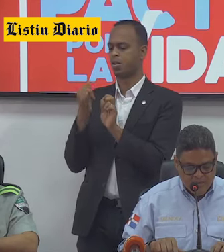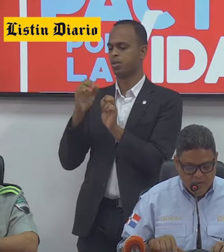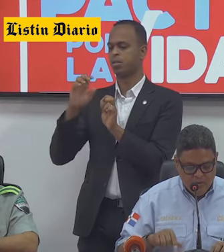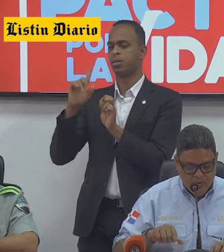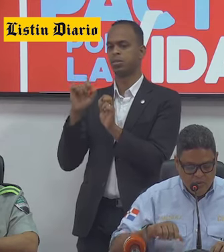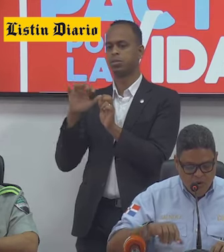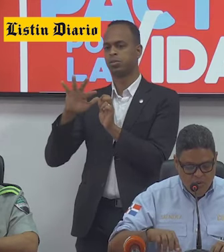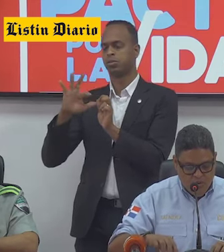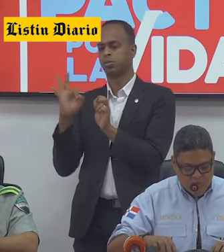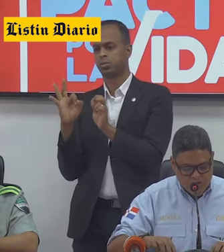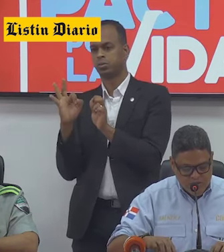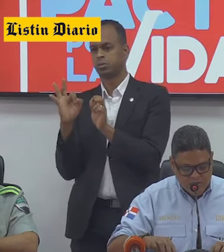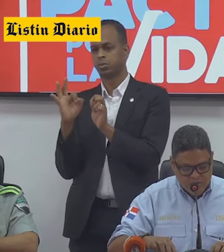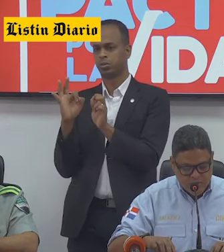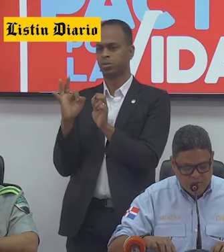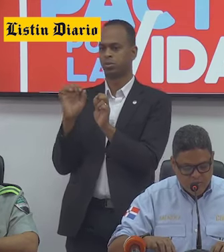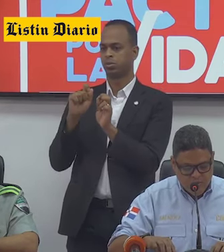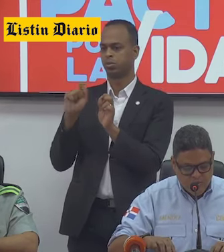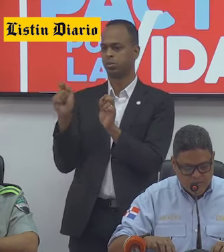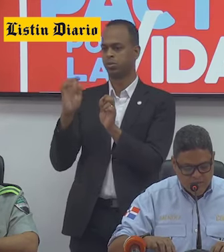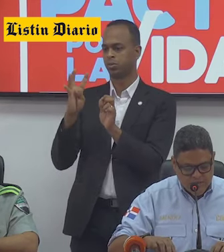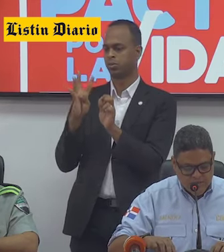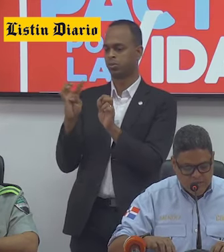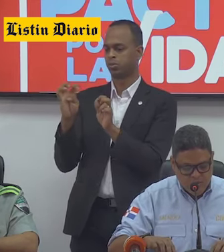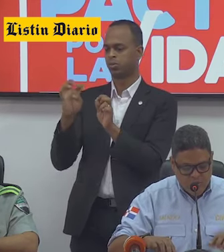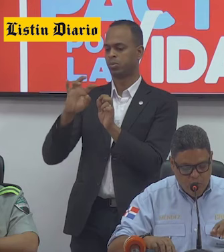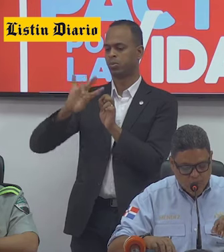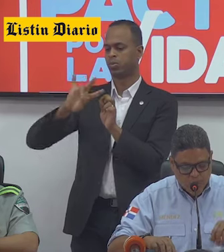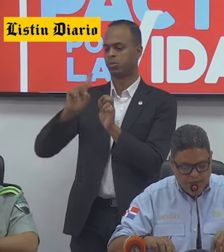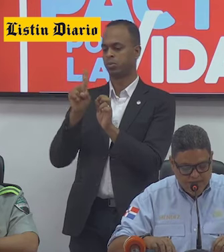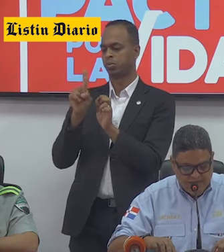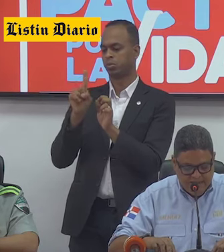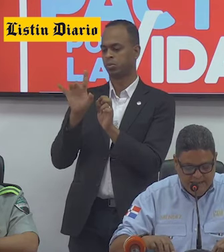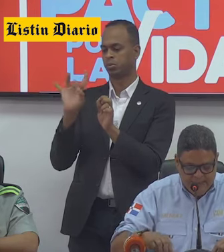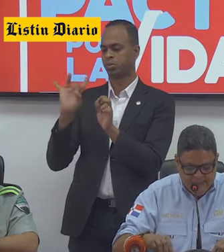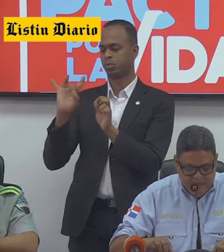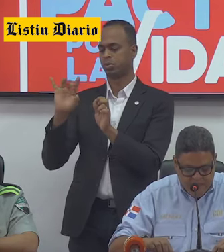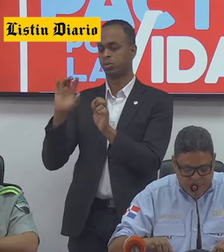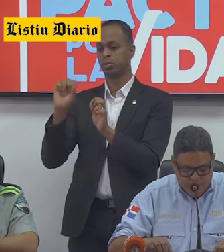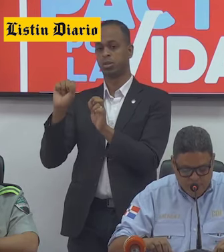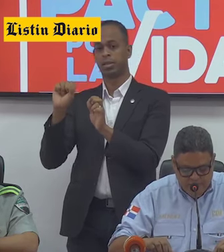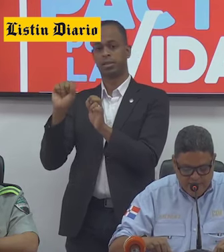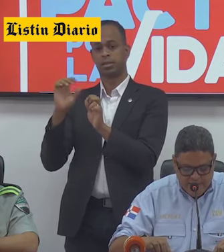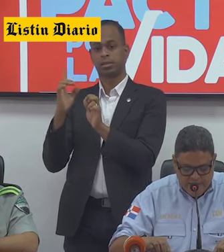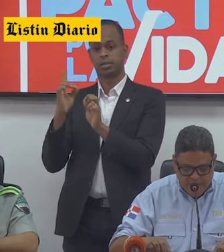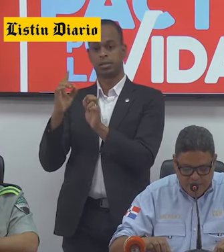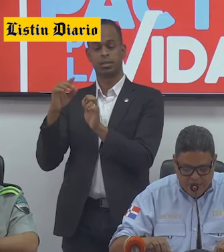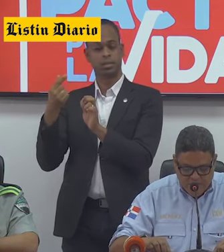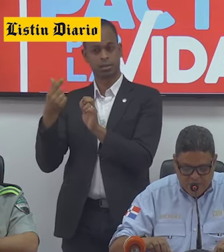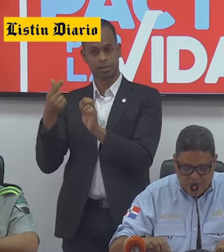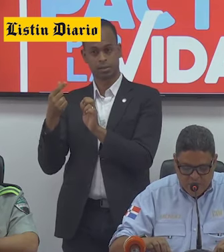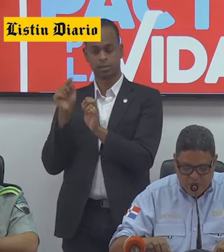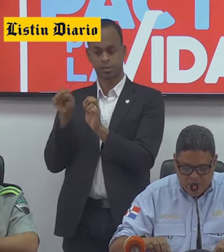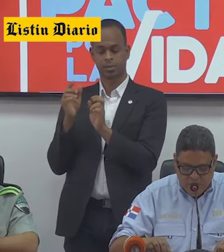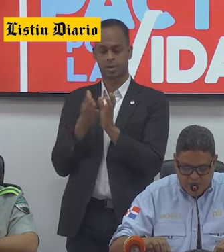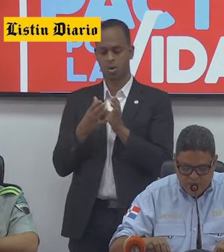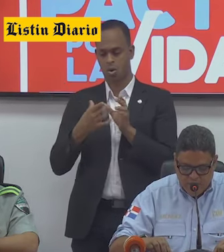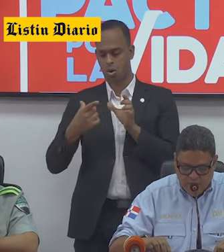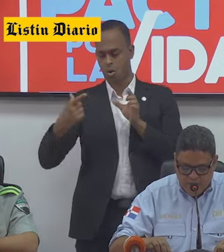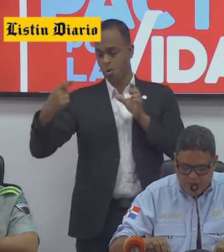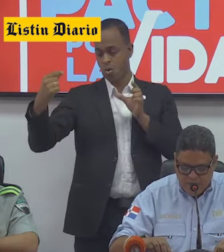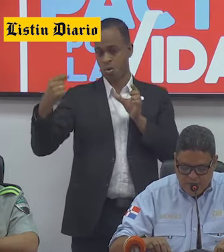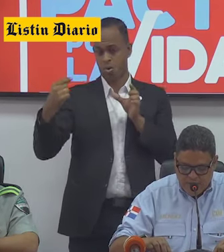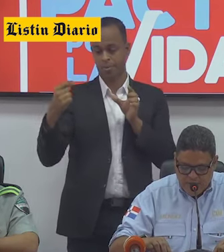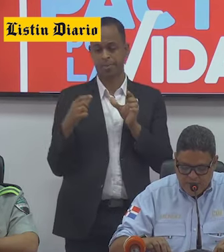-471-8SDG, color blanca, 28 pies de eslora y dos